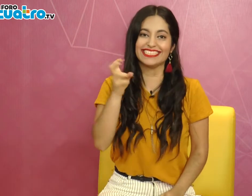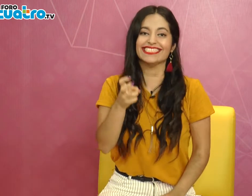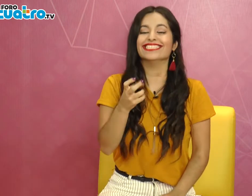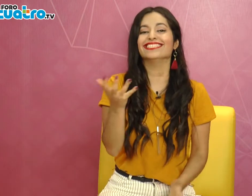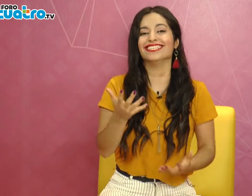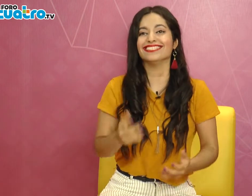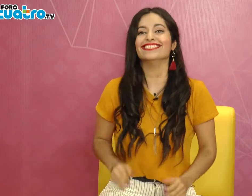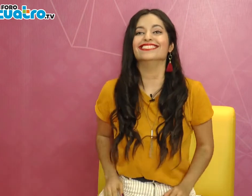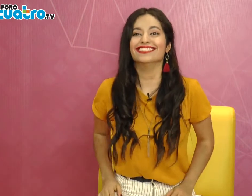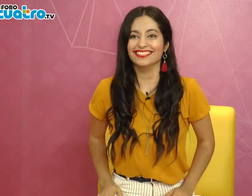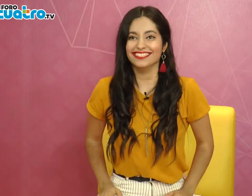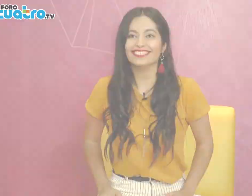También pueden encontrarme ahí.